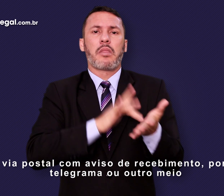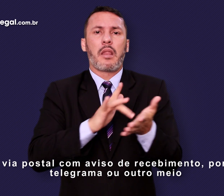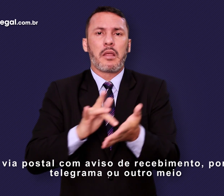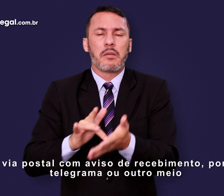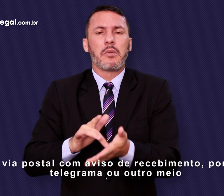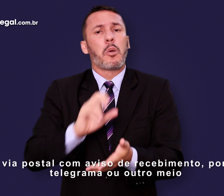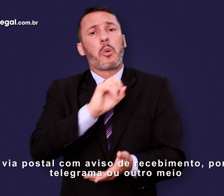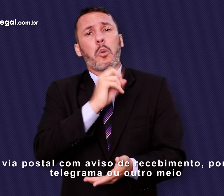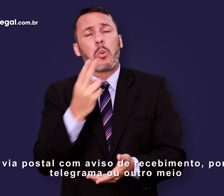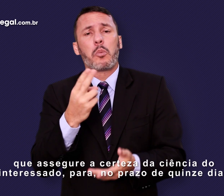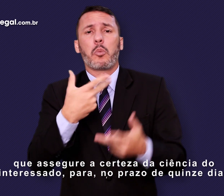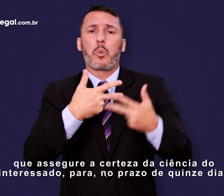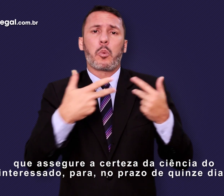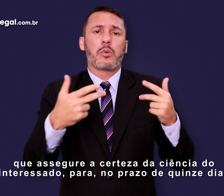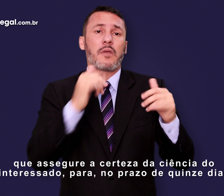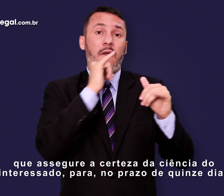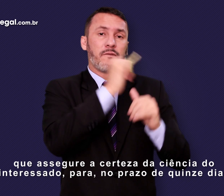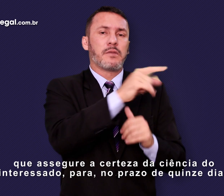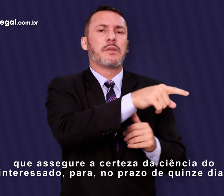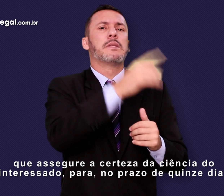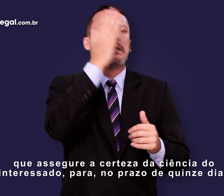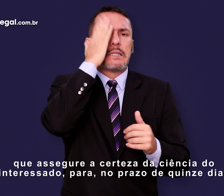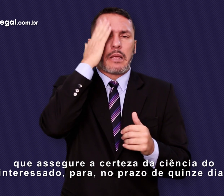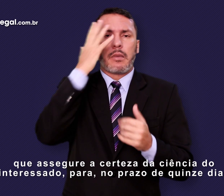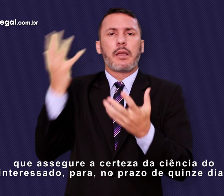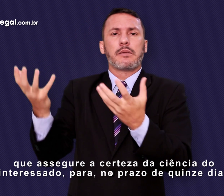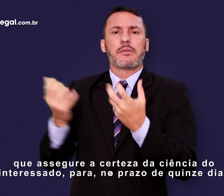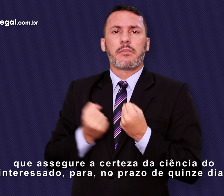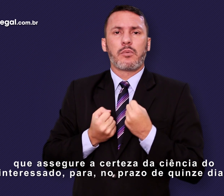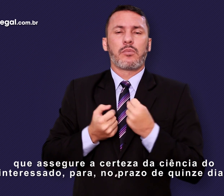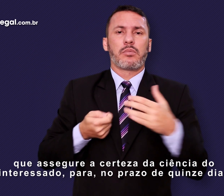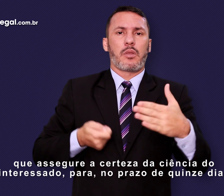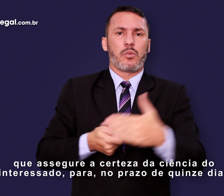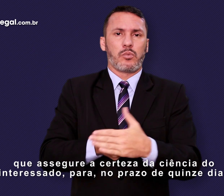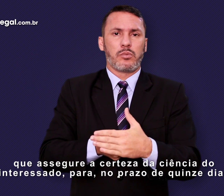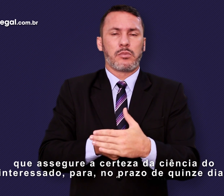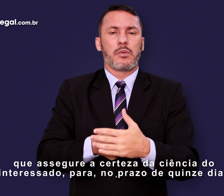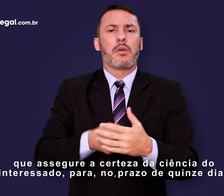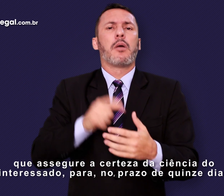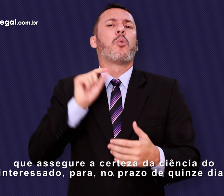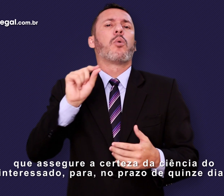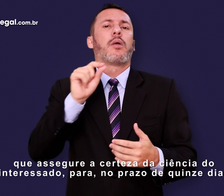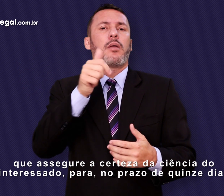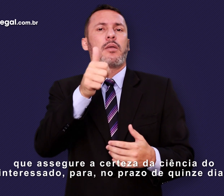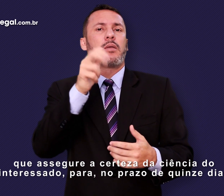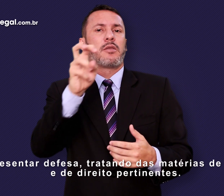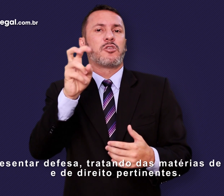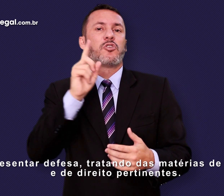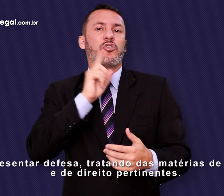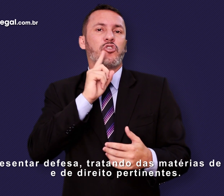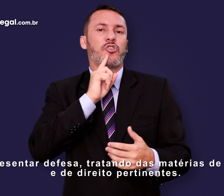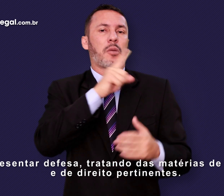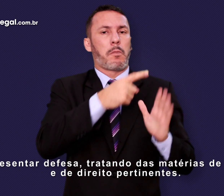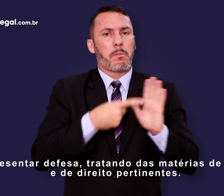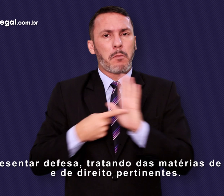ou outro meio que assegure a certeza da ciência do interessado para, no prazo de 15 dias, apresentar defesa,